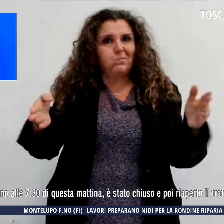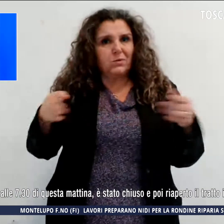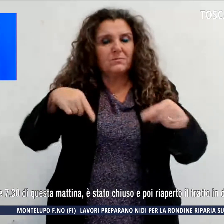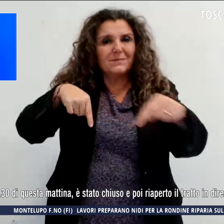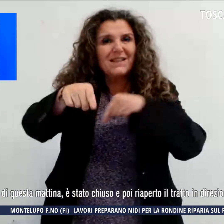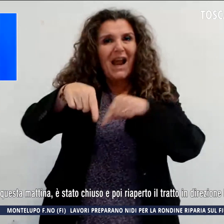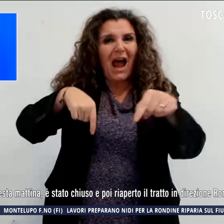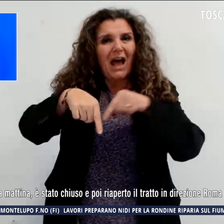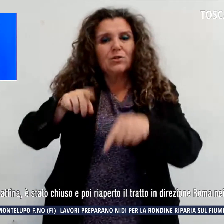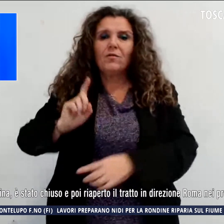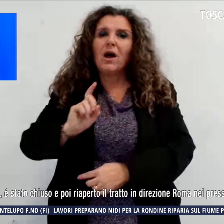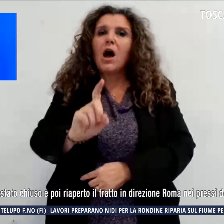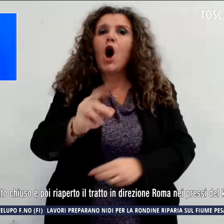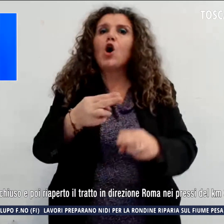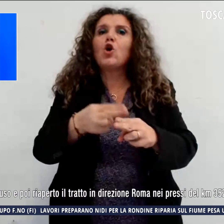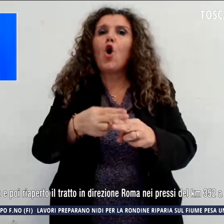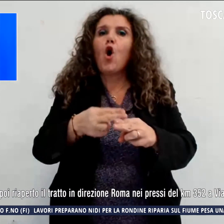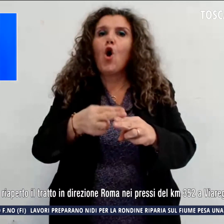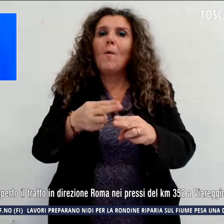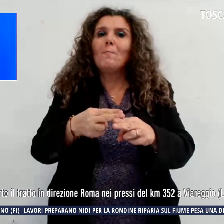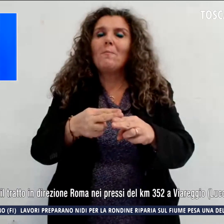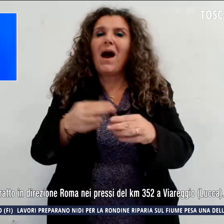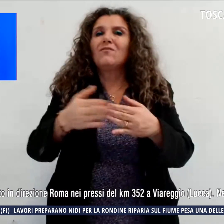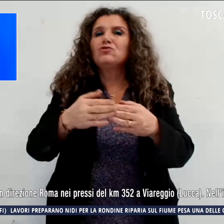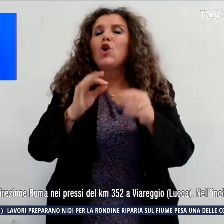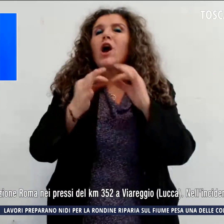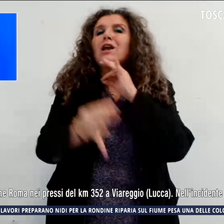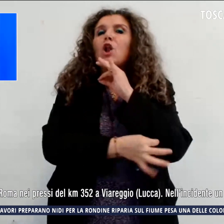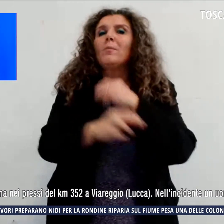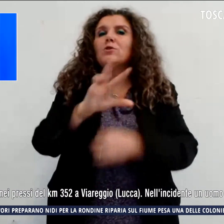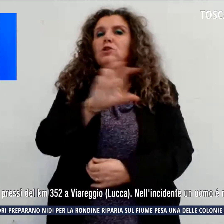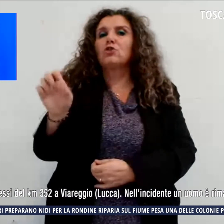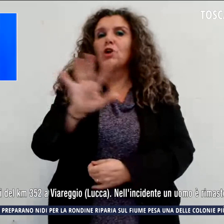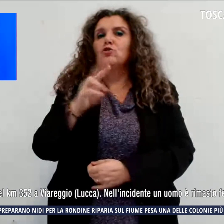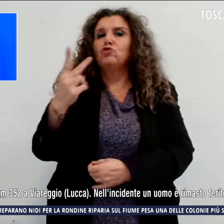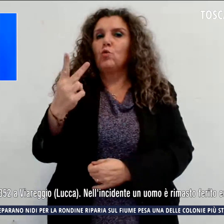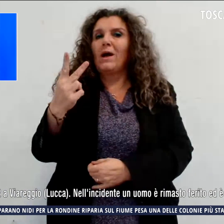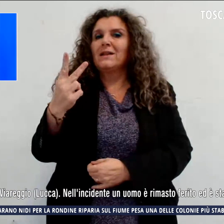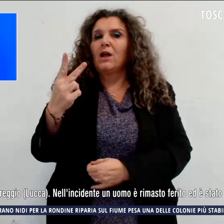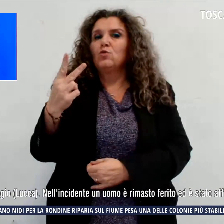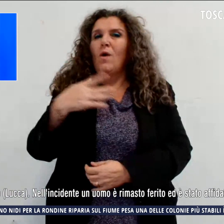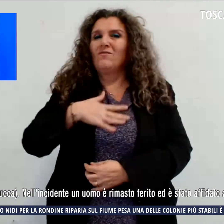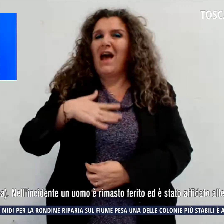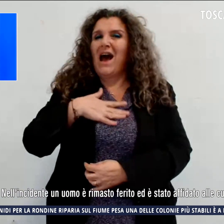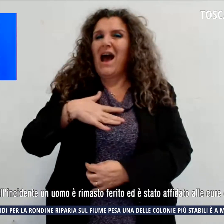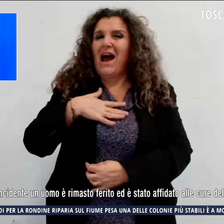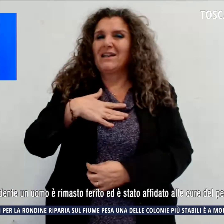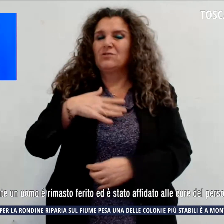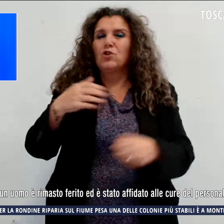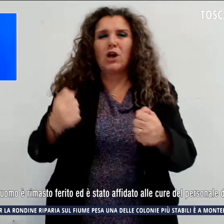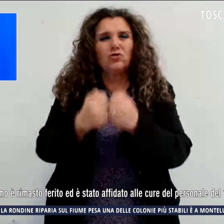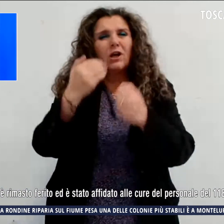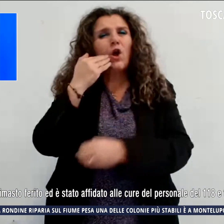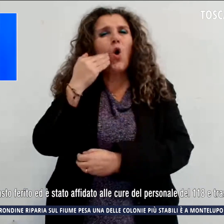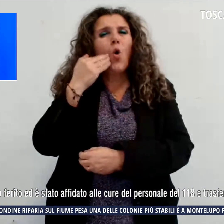Roma nei pressi del chilometro 352 a Via Reggio. Nell'incidente un uomo è rimasto